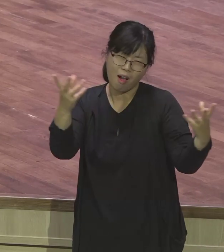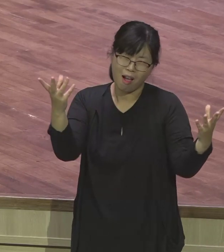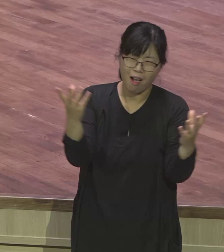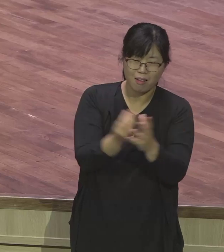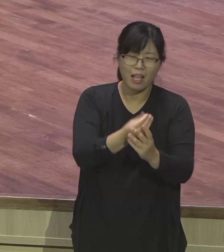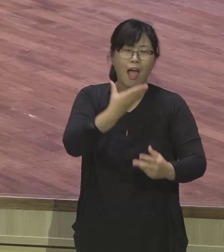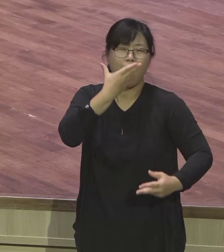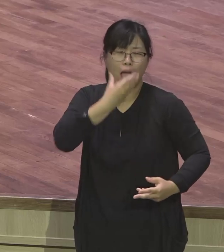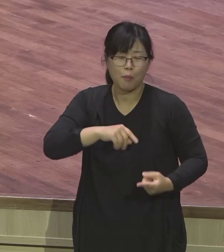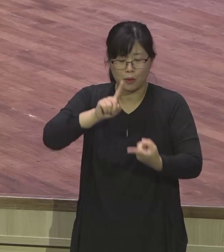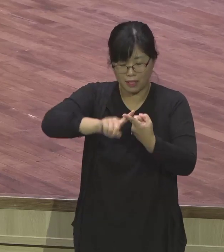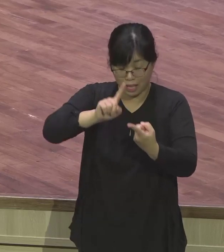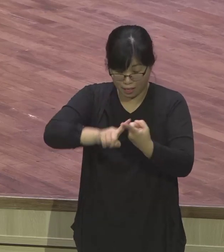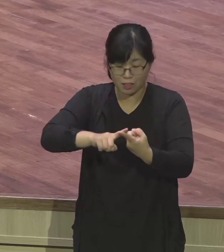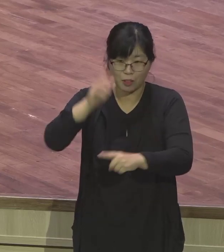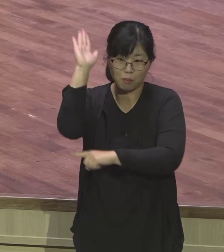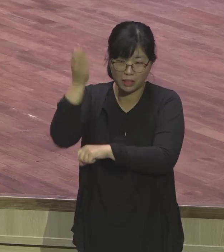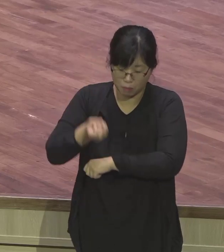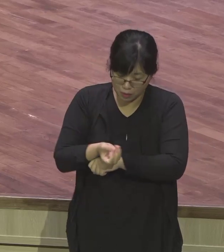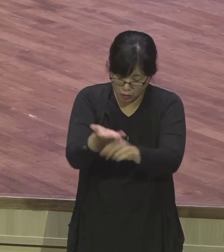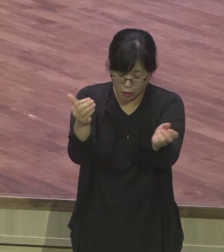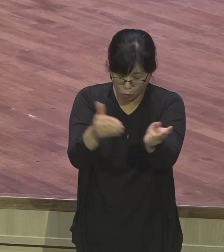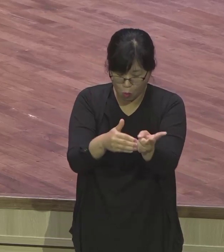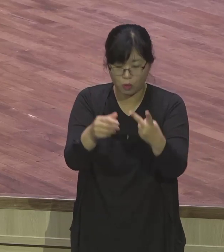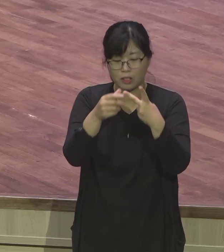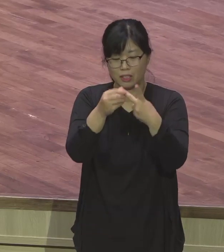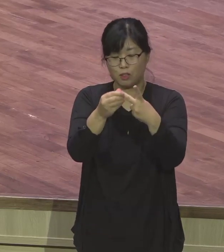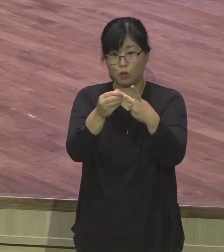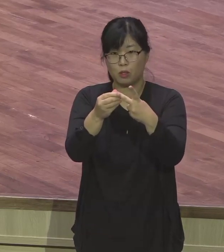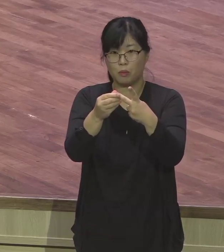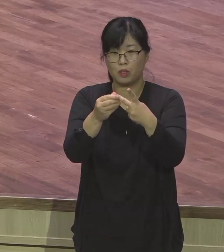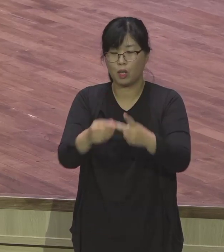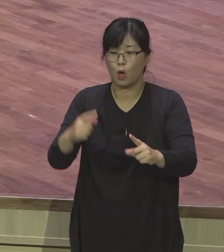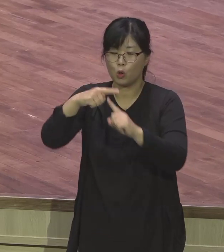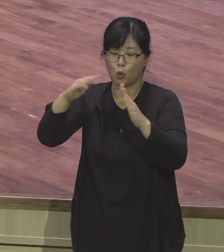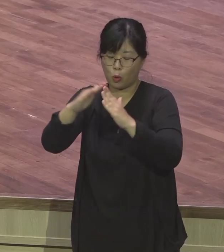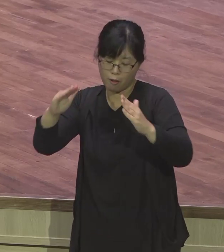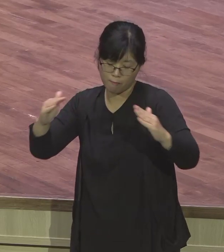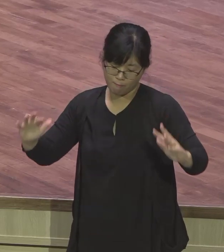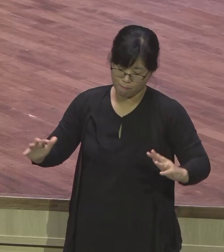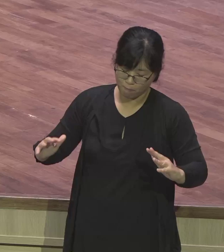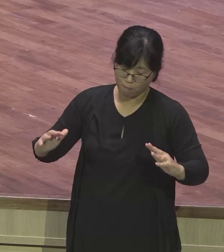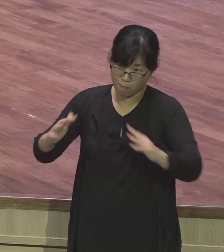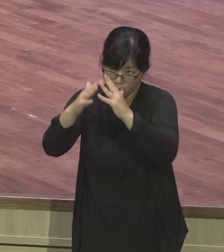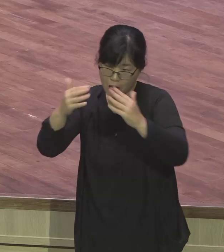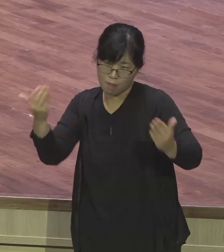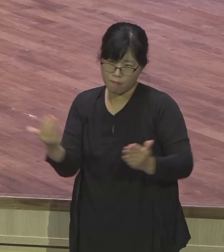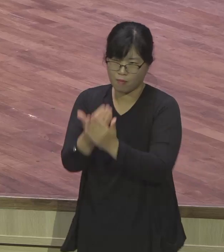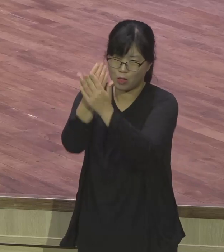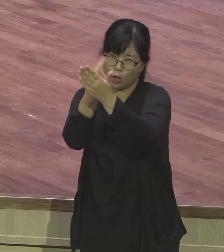기폭제라는 주제를 가지고 교회 살리는 기폭제, 현장 살리는 기폭제, 그런 주제가 되었고, 제